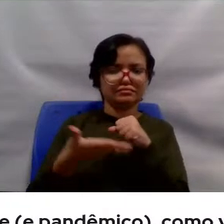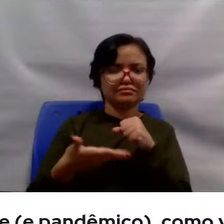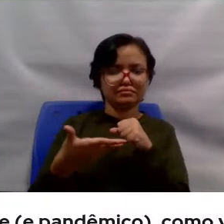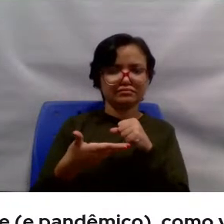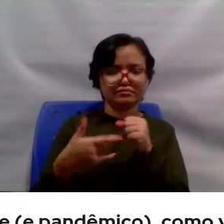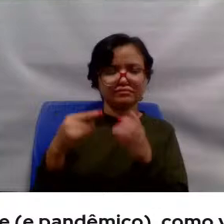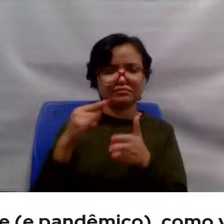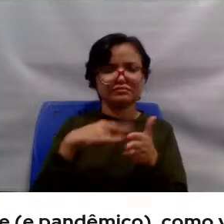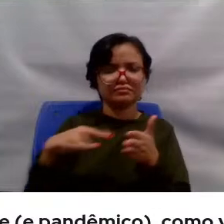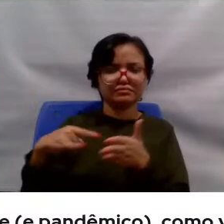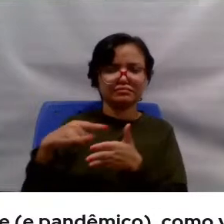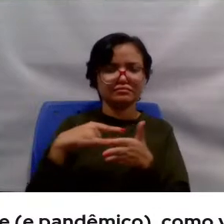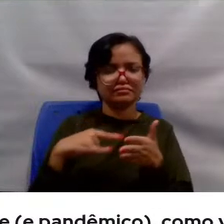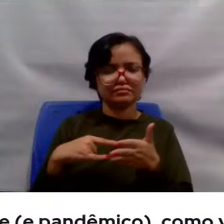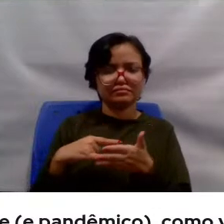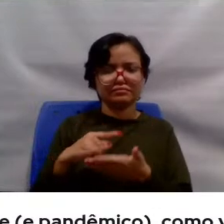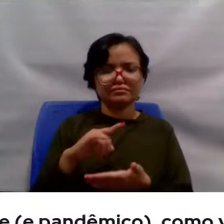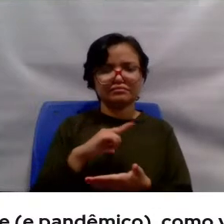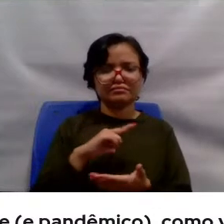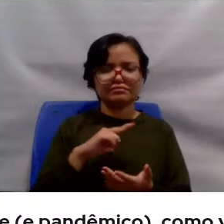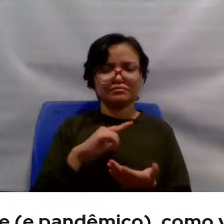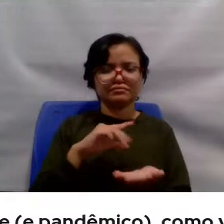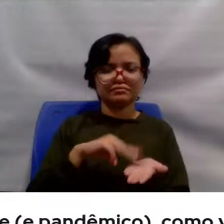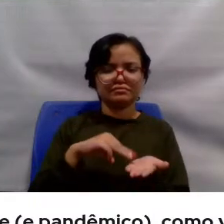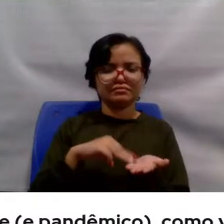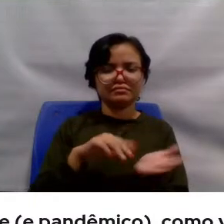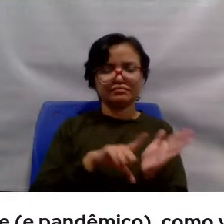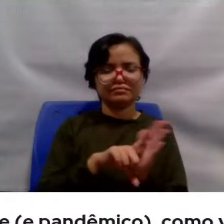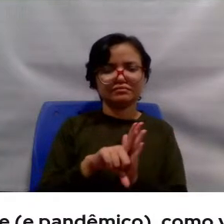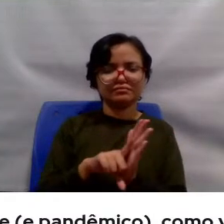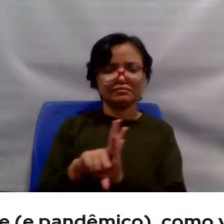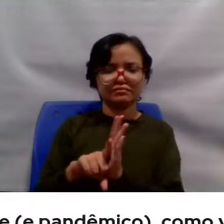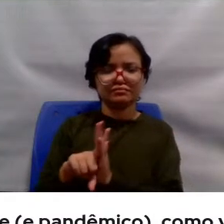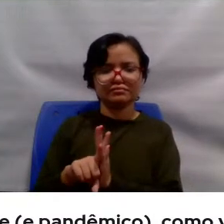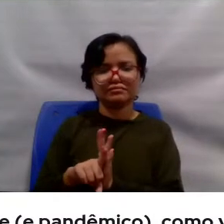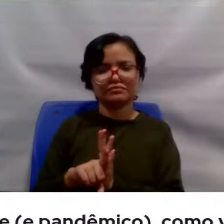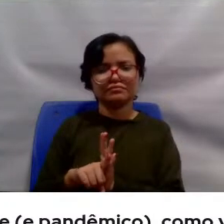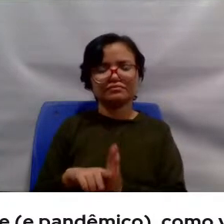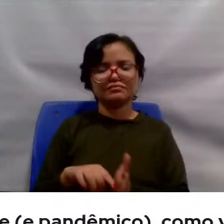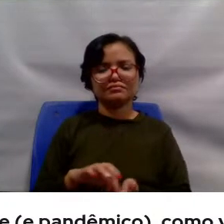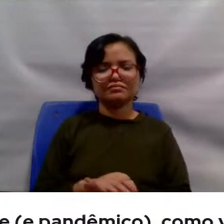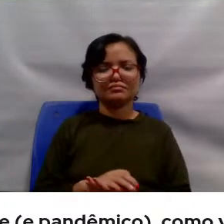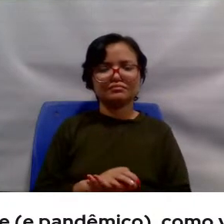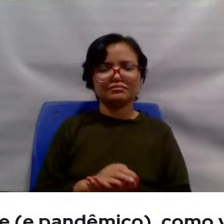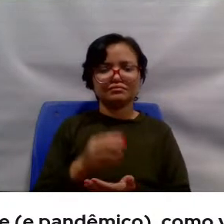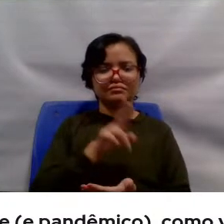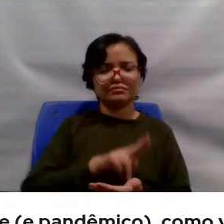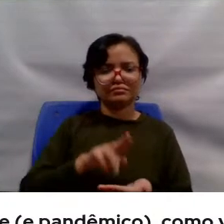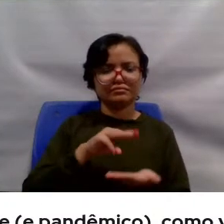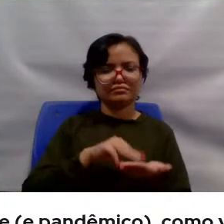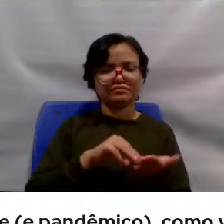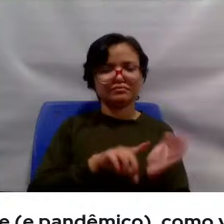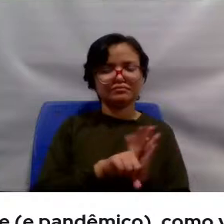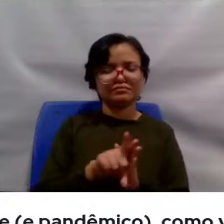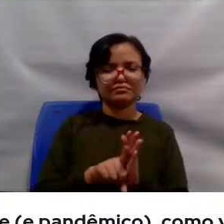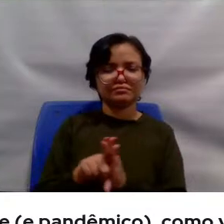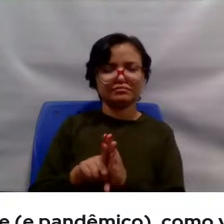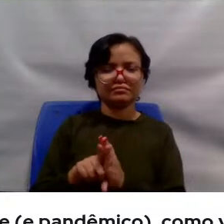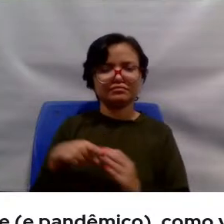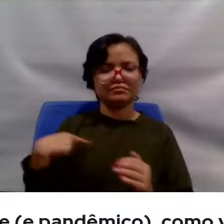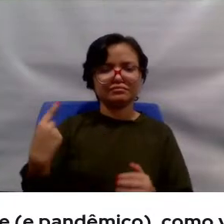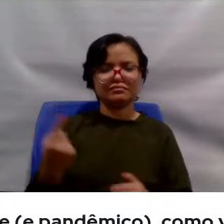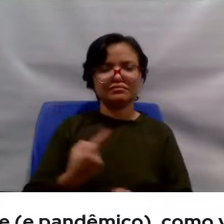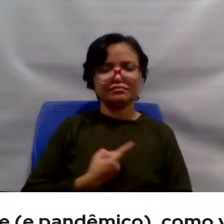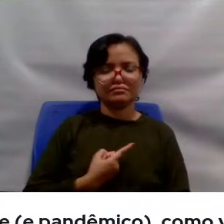documentação, que existe um método de investigação. E por esse método da investigação que nós